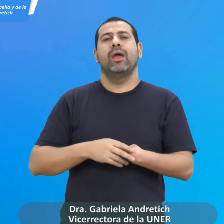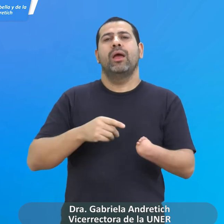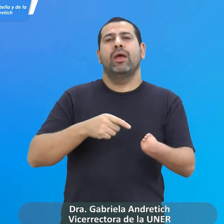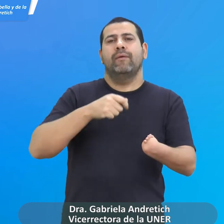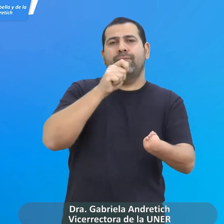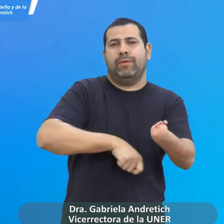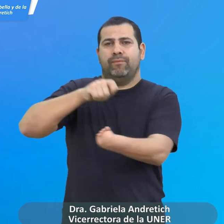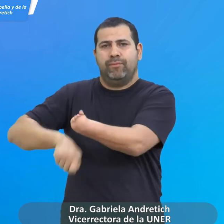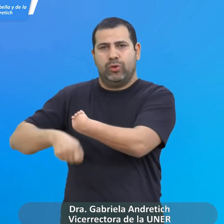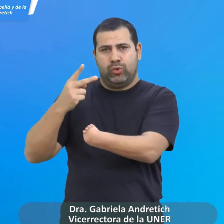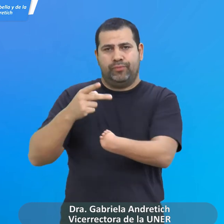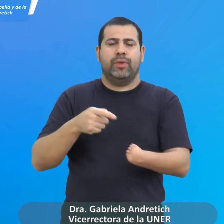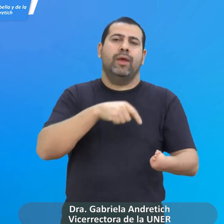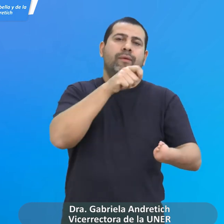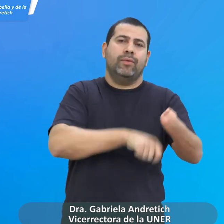Firman